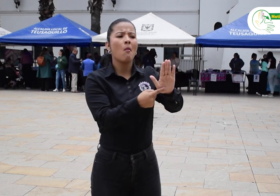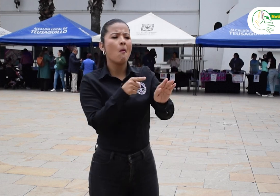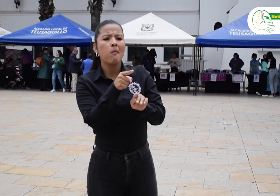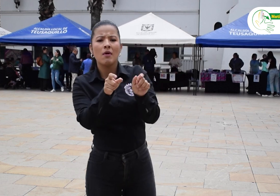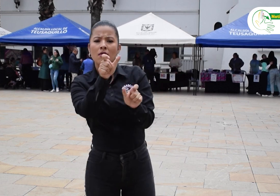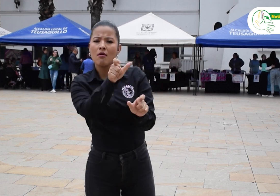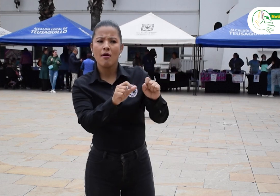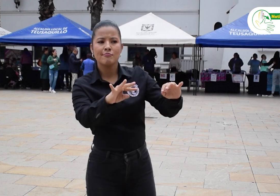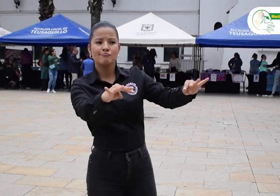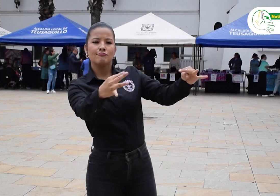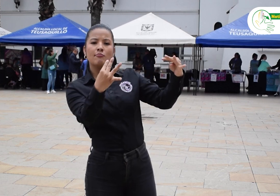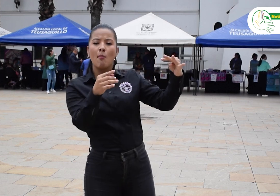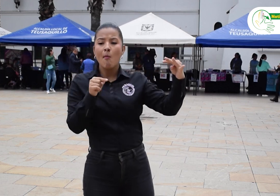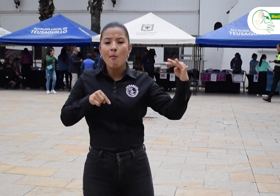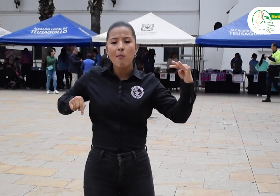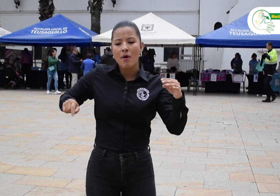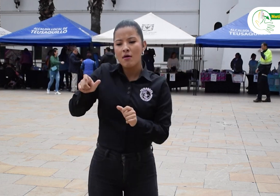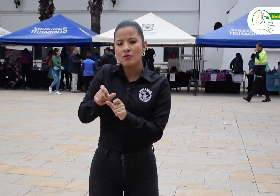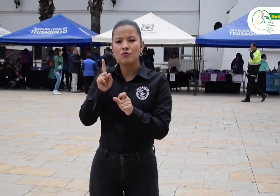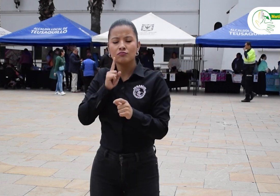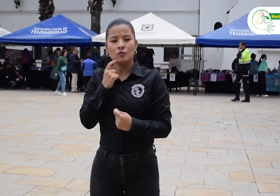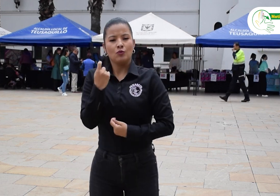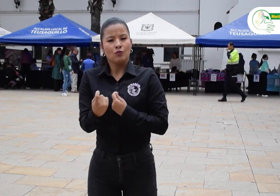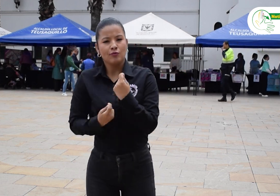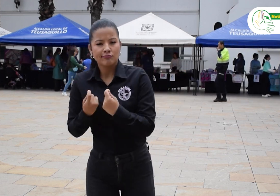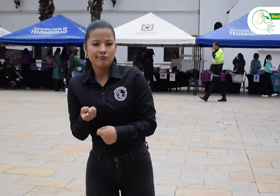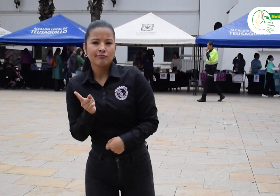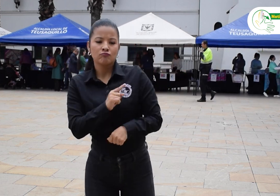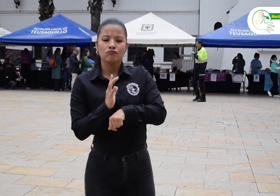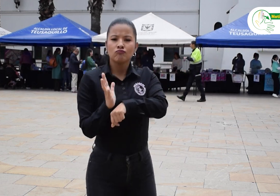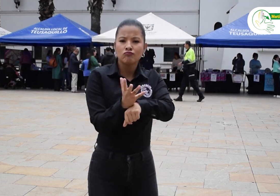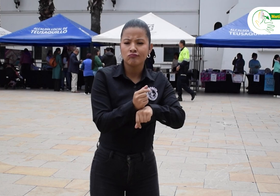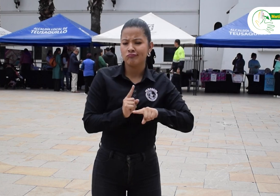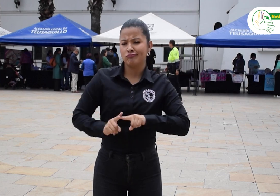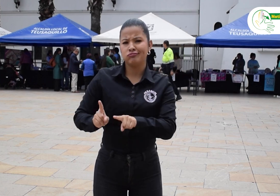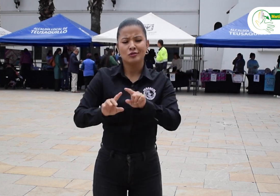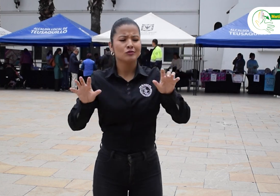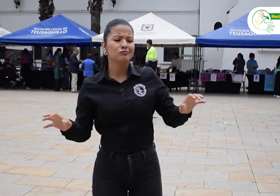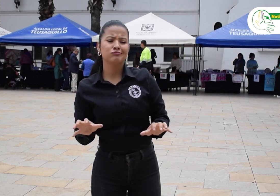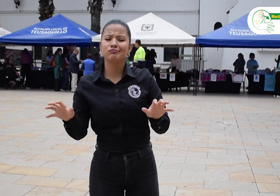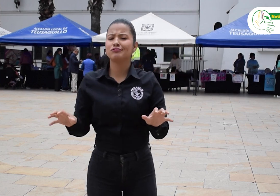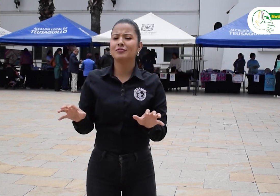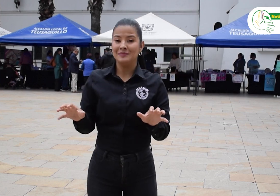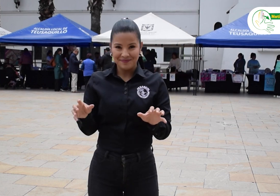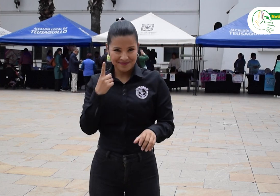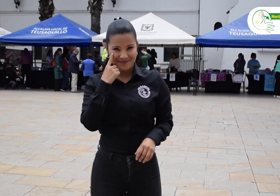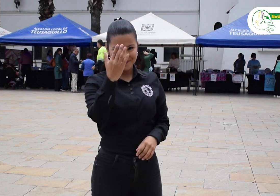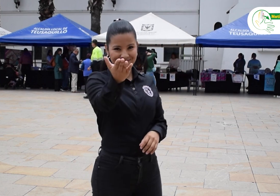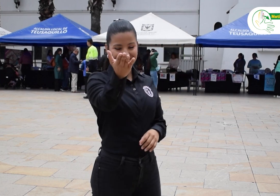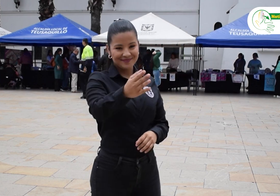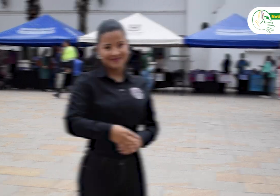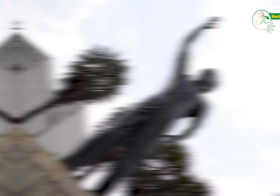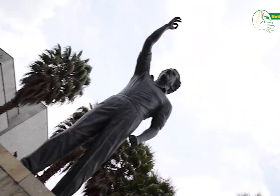Silencio. En este espacio las personas sordas mostraron sus emprendimientos, artesanías y otras actividades. Vean.